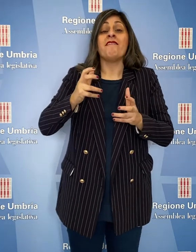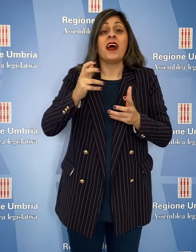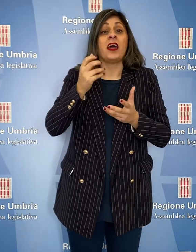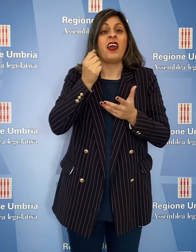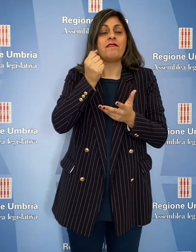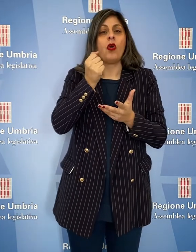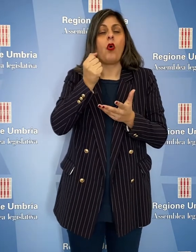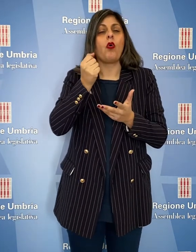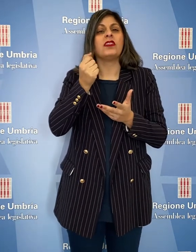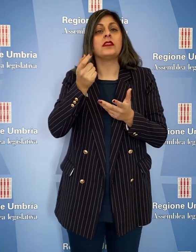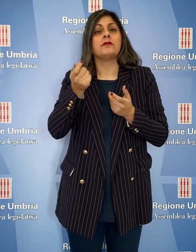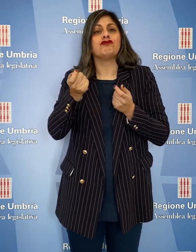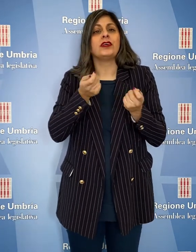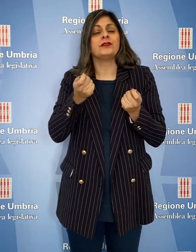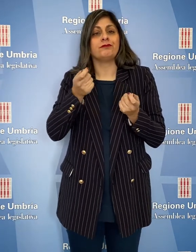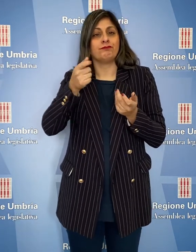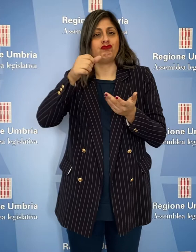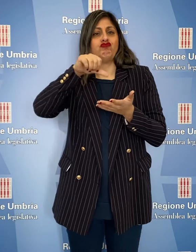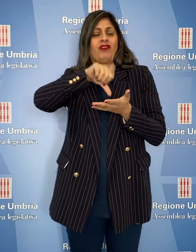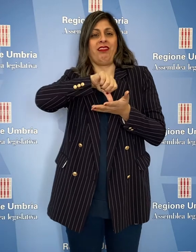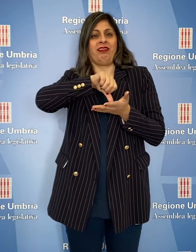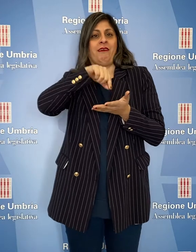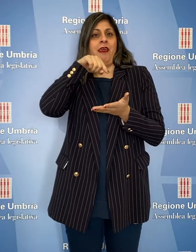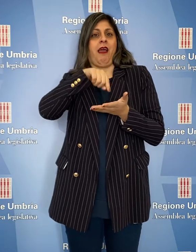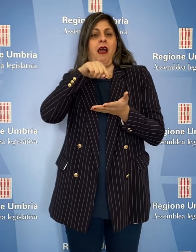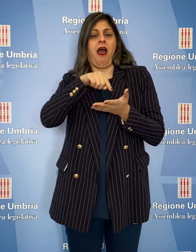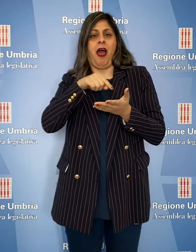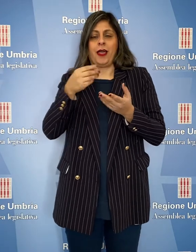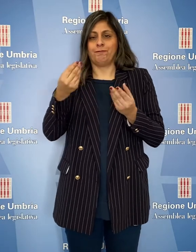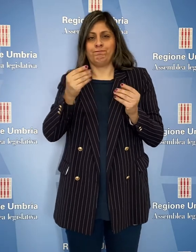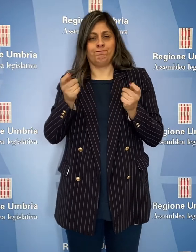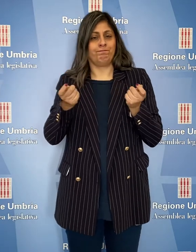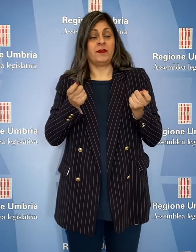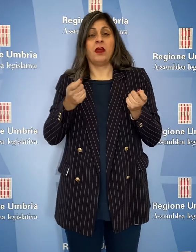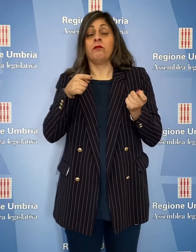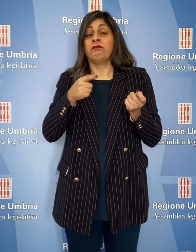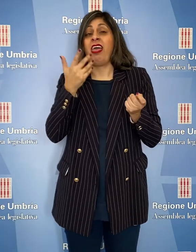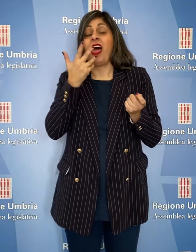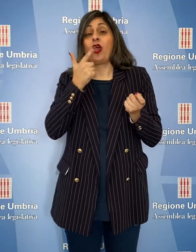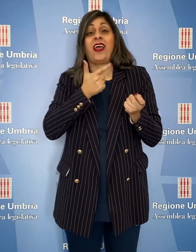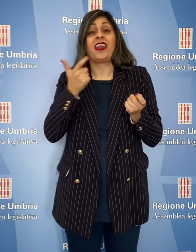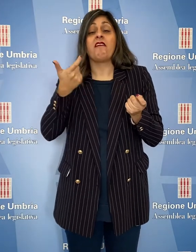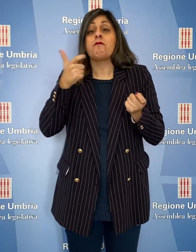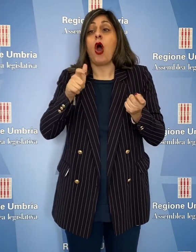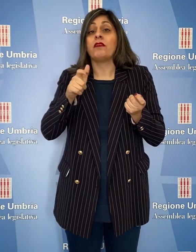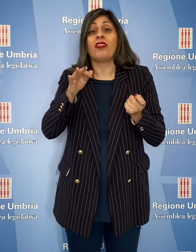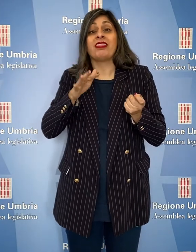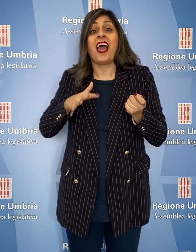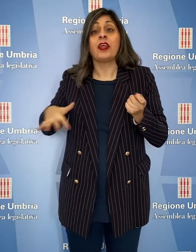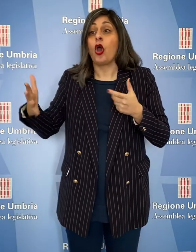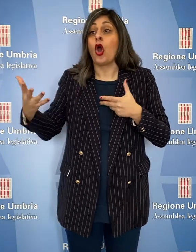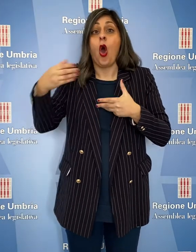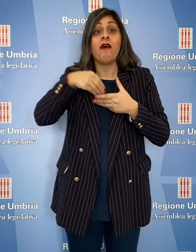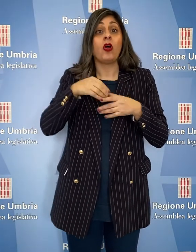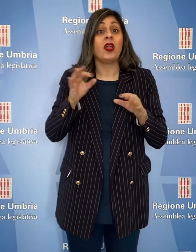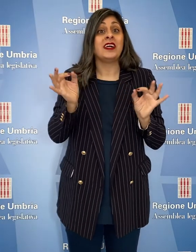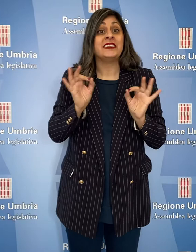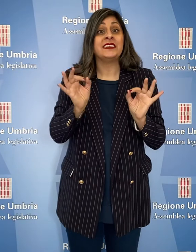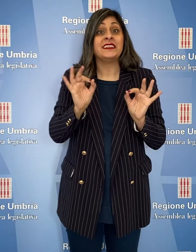centralistica e questo è un grave errore perché se non si coinvolgono i territori questo potrebbe portare